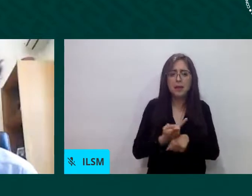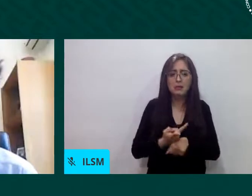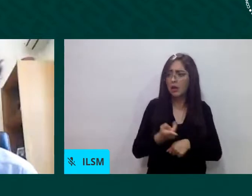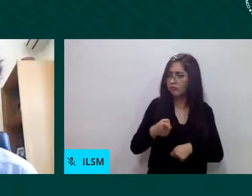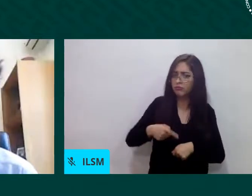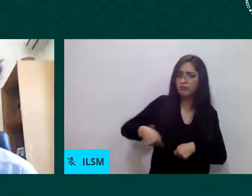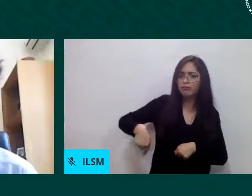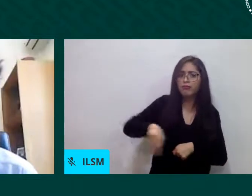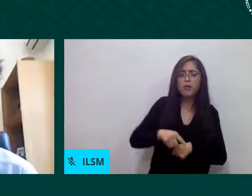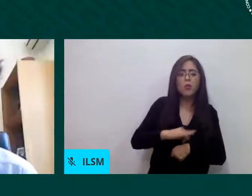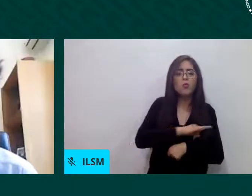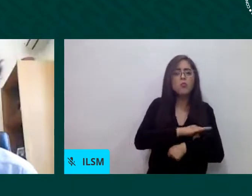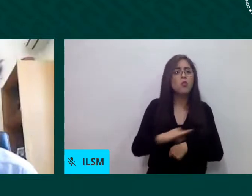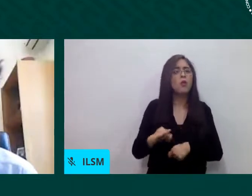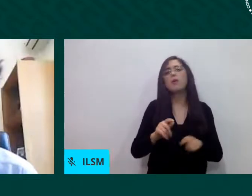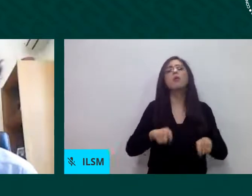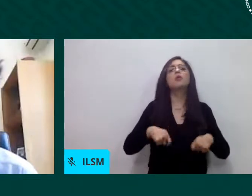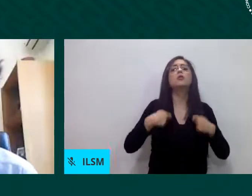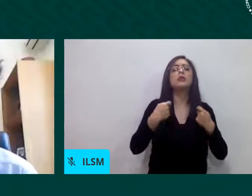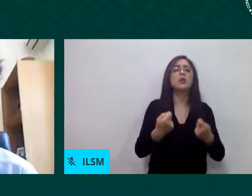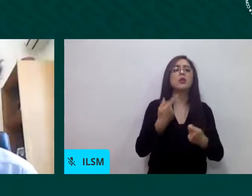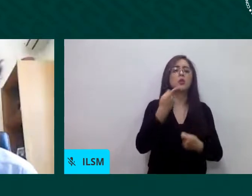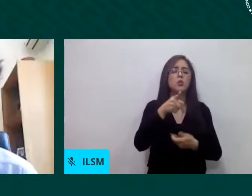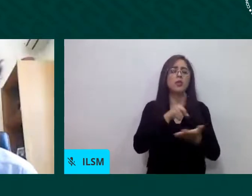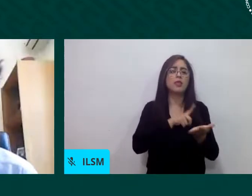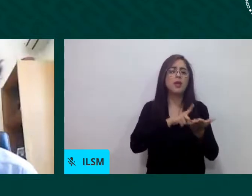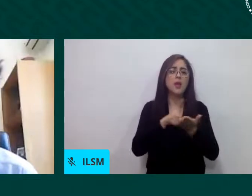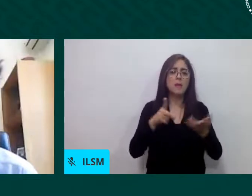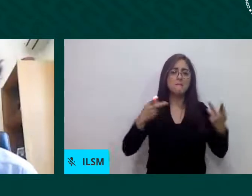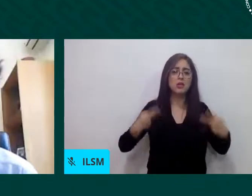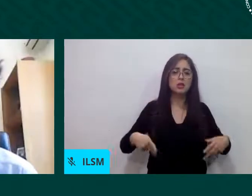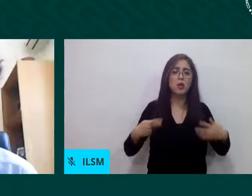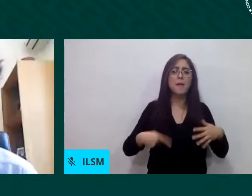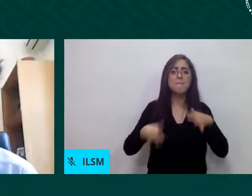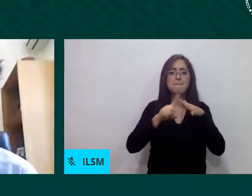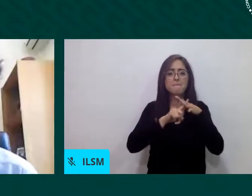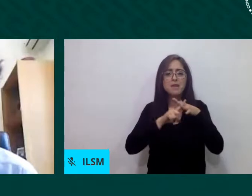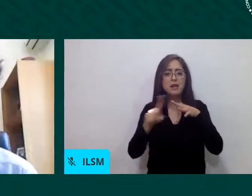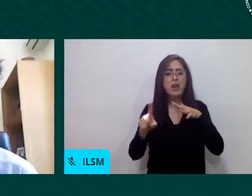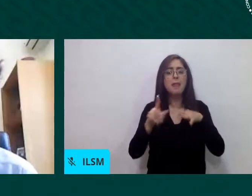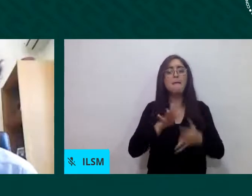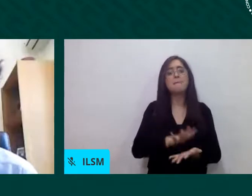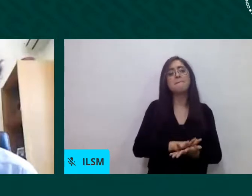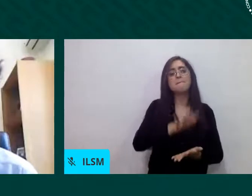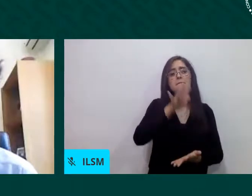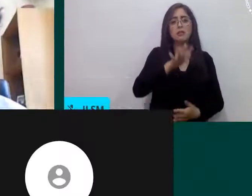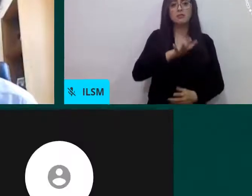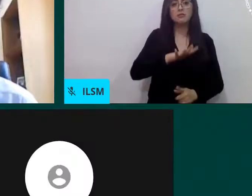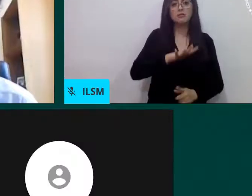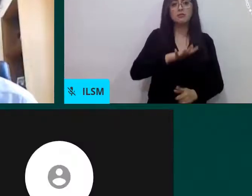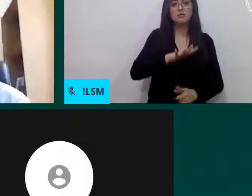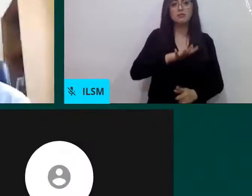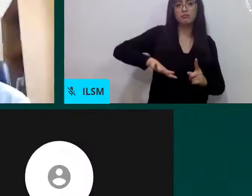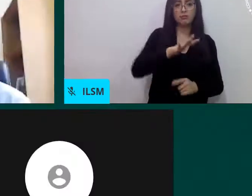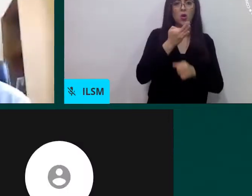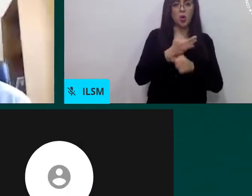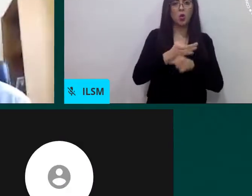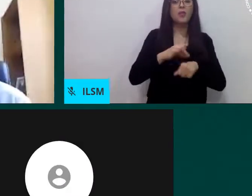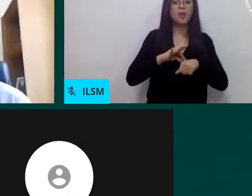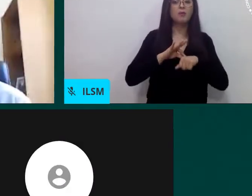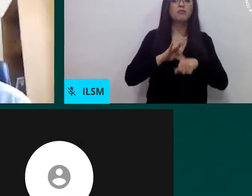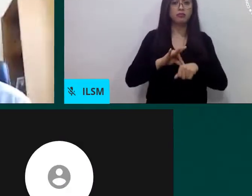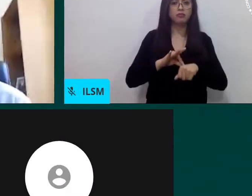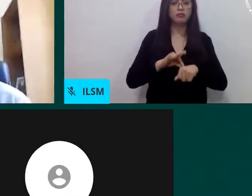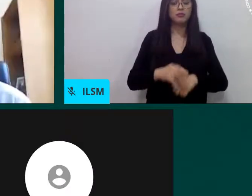migrante, sobre todo en el contexto en que estamos. Quisiera que empezáramos esta vez con CINIA, que nos pudiera dar su visión